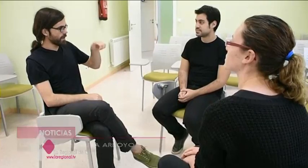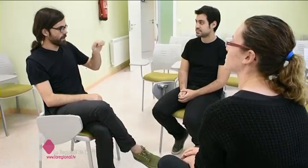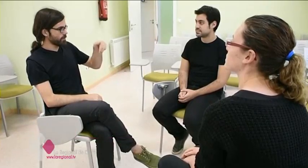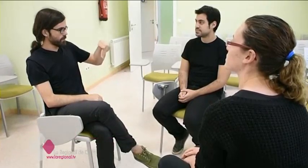próximo curso.